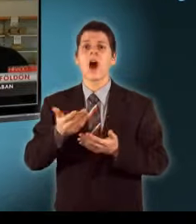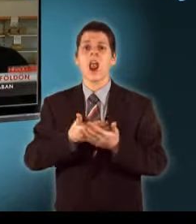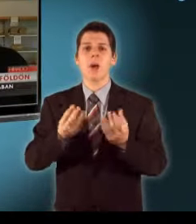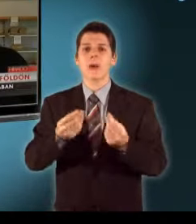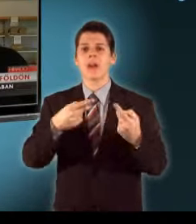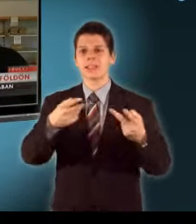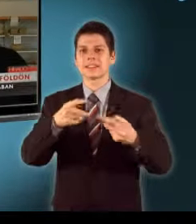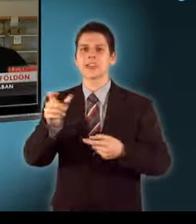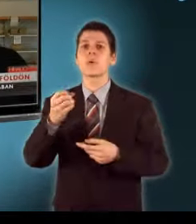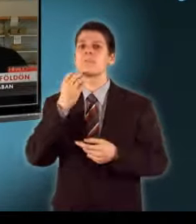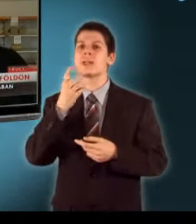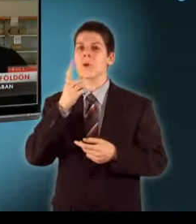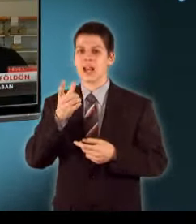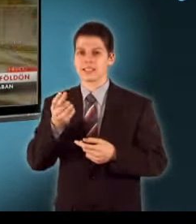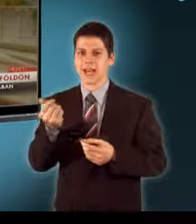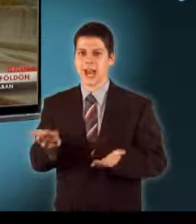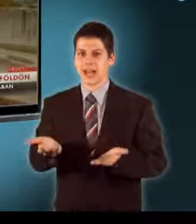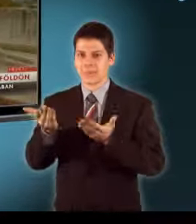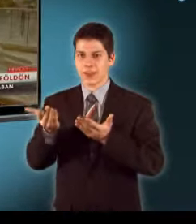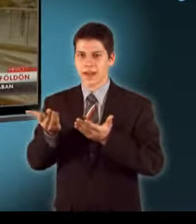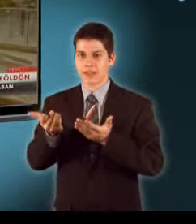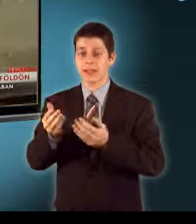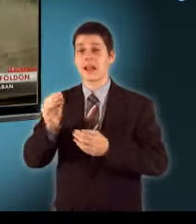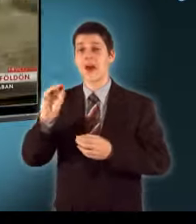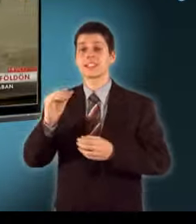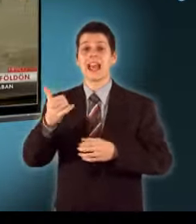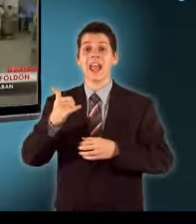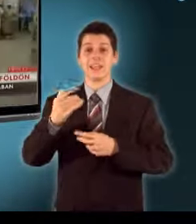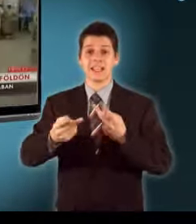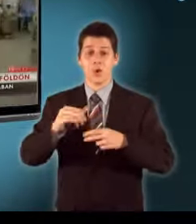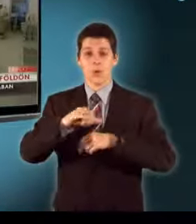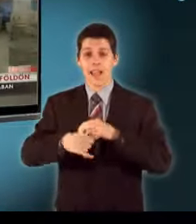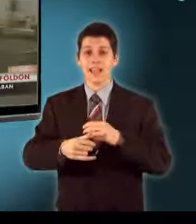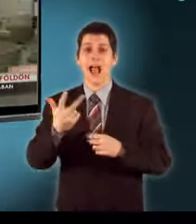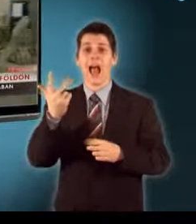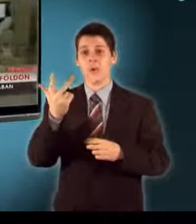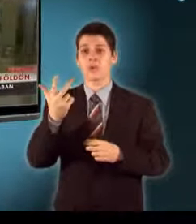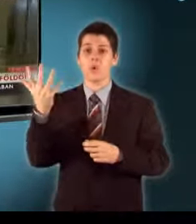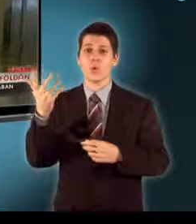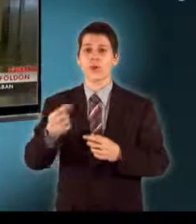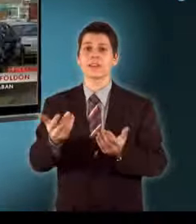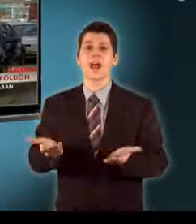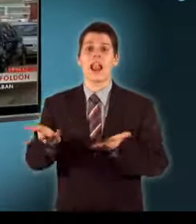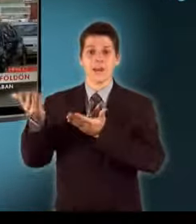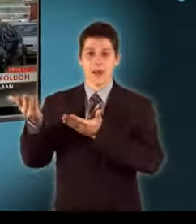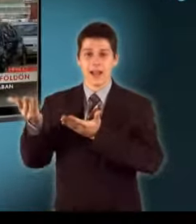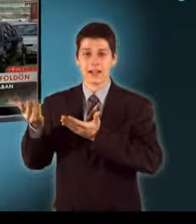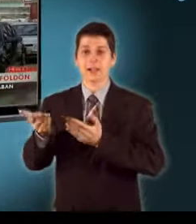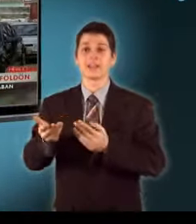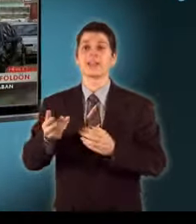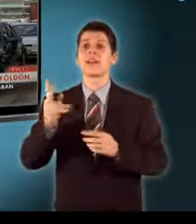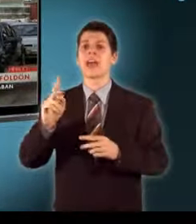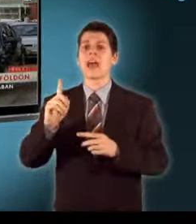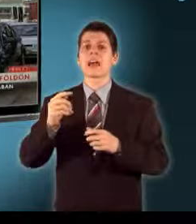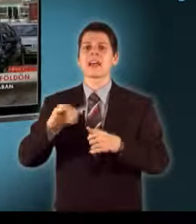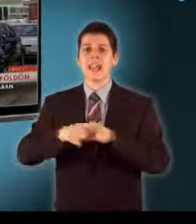az alapanyagbeszállítók mikor emelnek árakat Ez akár 3-5 forint is lehet kilónként A személy szállítók már óvatosabbak Azt